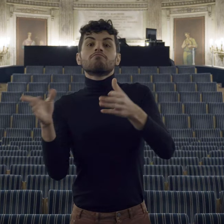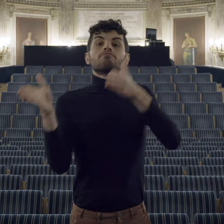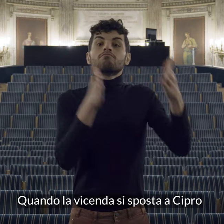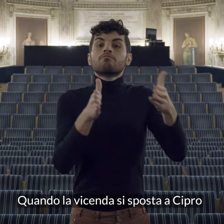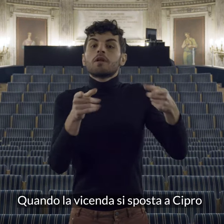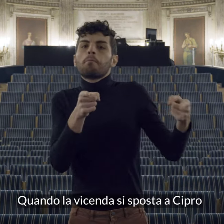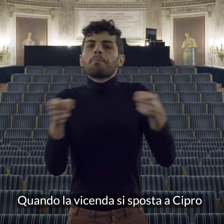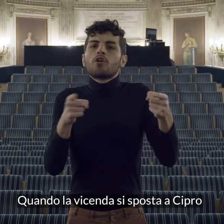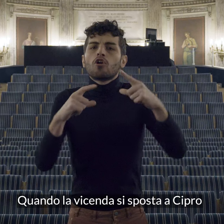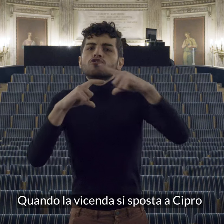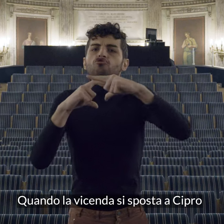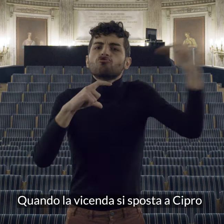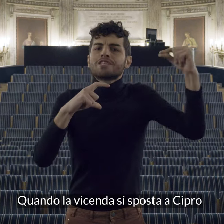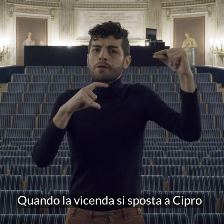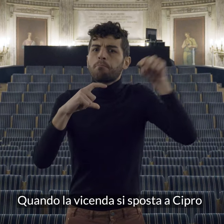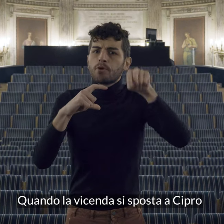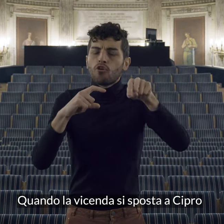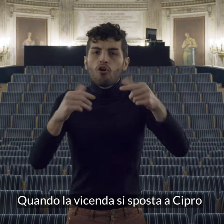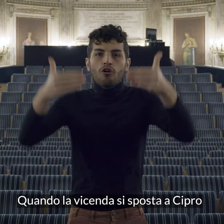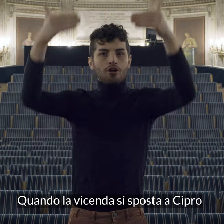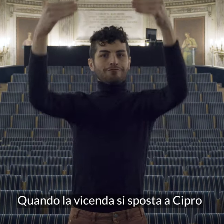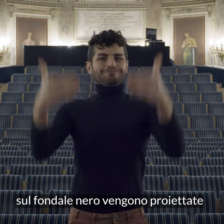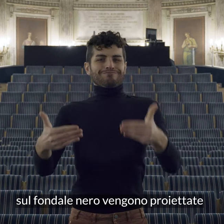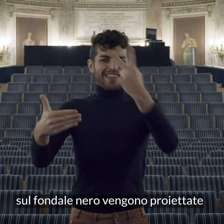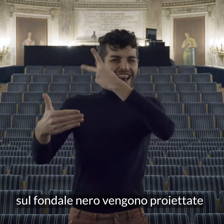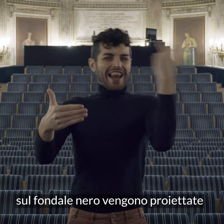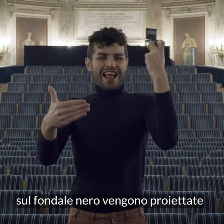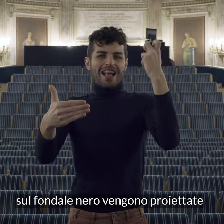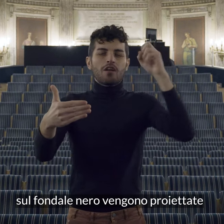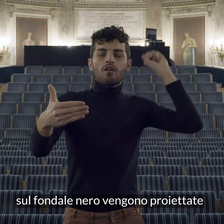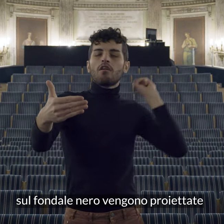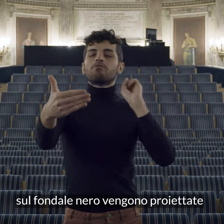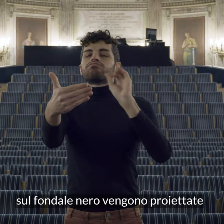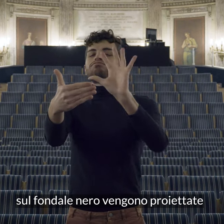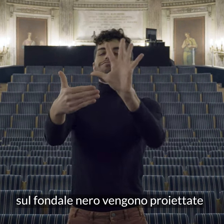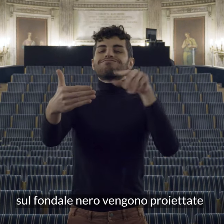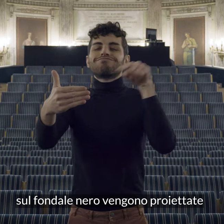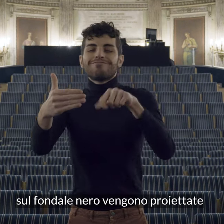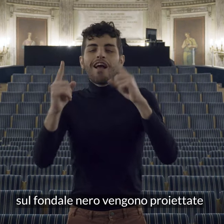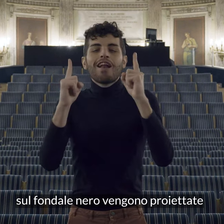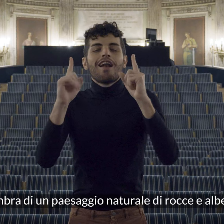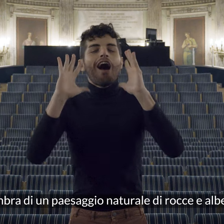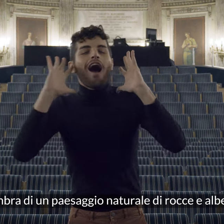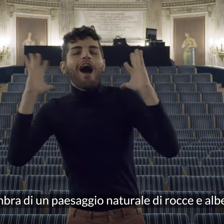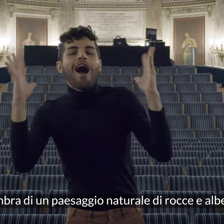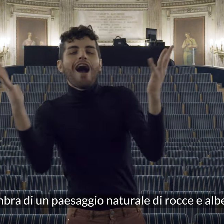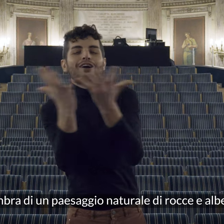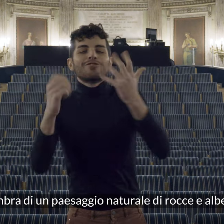quando la vicenda si sposta a cipro sul fondale nero vengono proiettate l'ombra di un